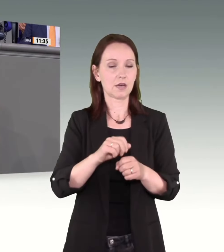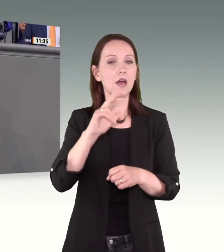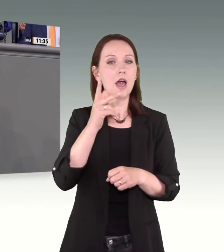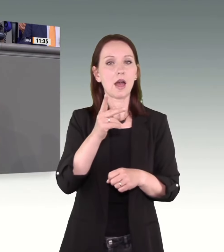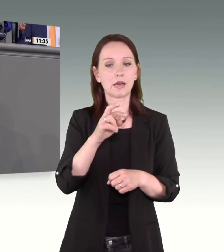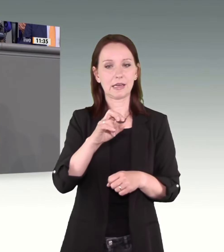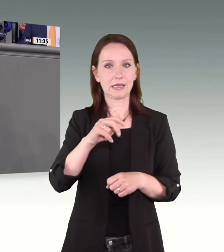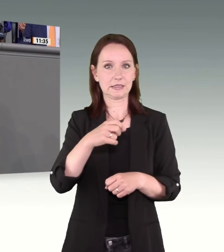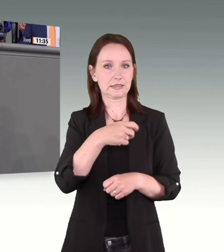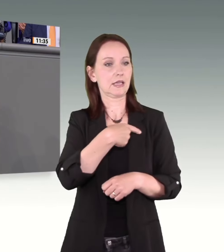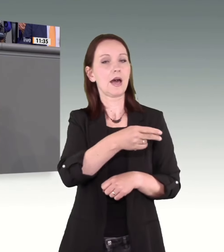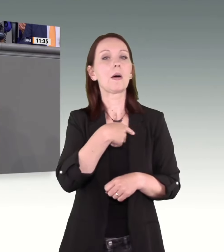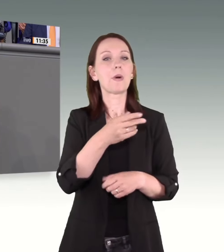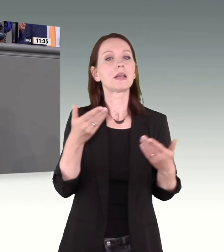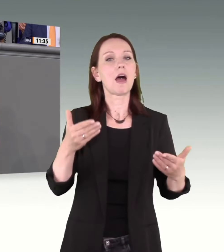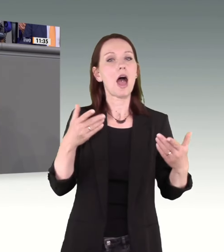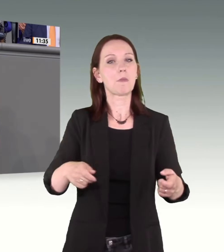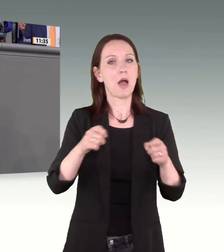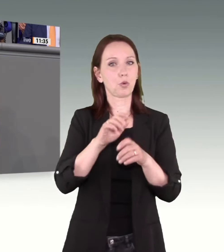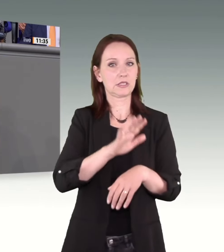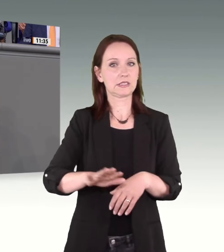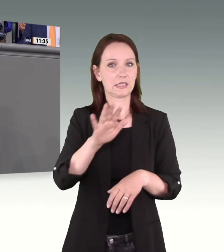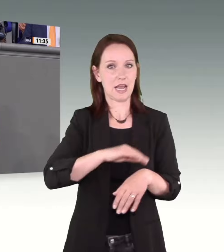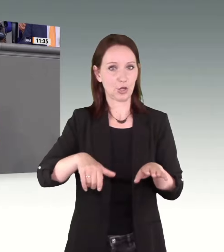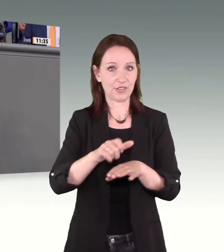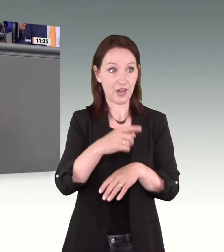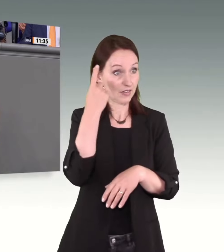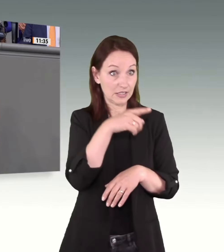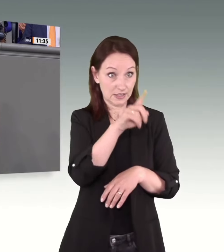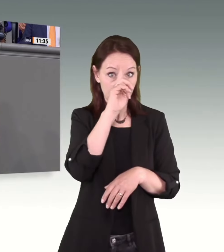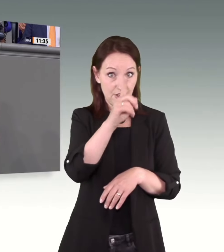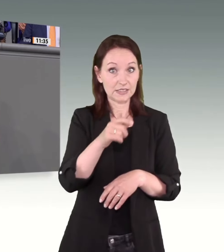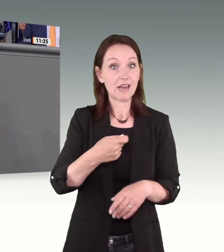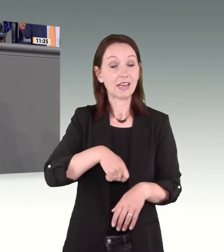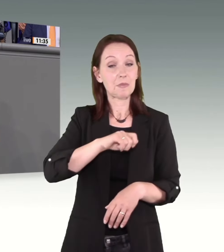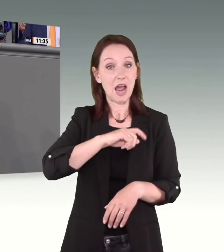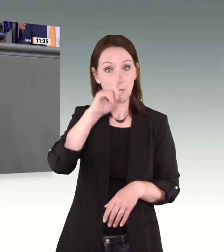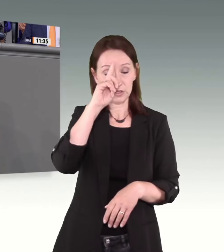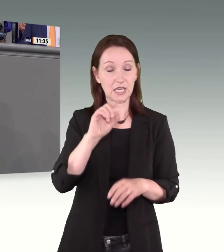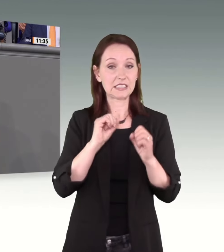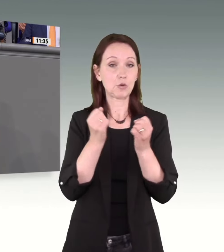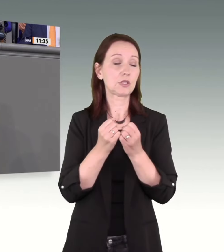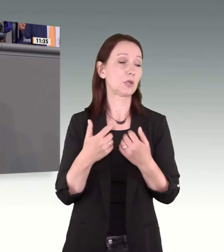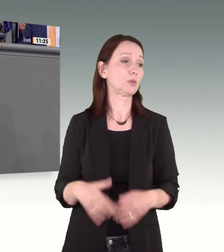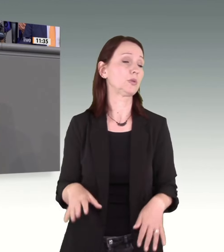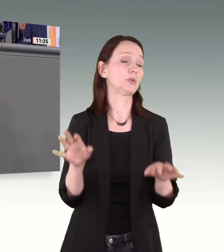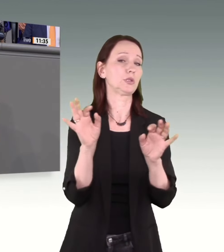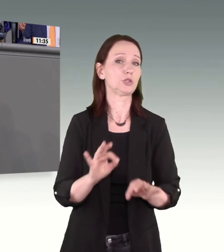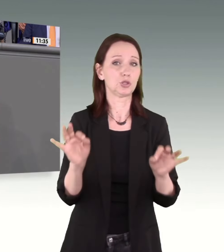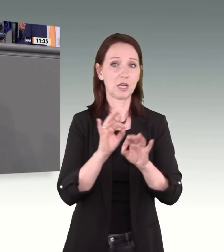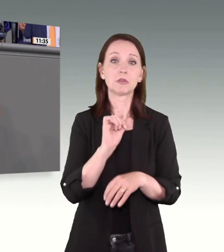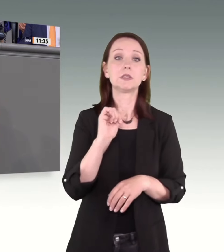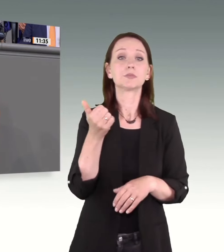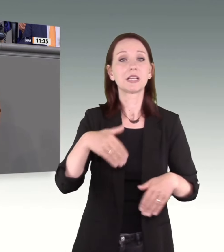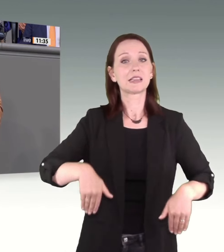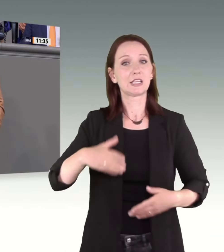ob Sie wissen, in welchem desaströsen Zustand sich die Kriminalpolizei dort befindet, insbesondere in den Dienststellen, die Mord und Totschlag ermitteln müssen. Der